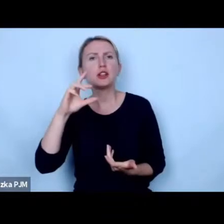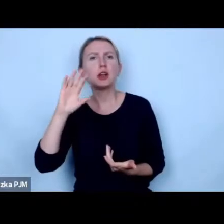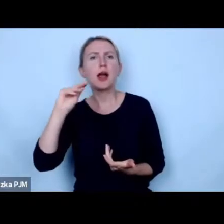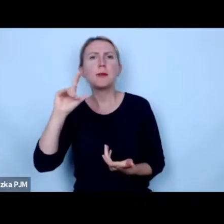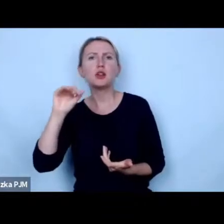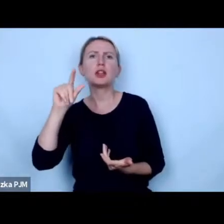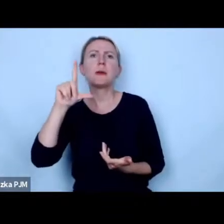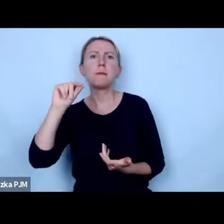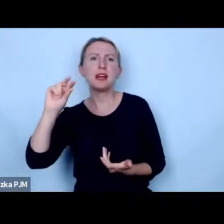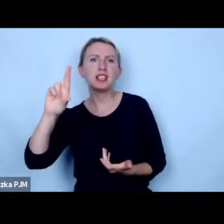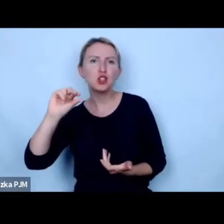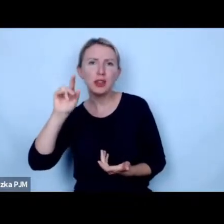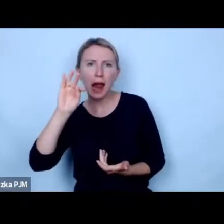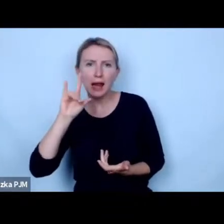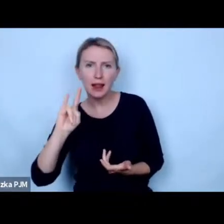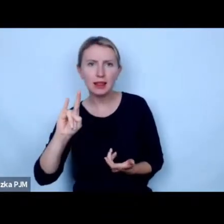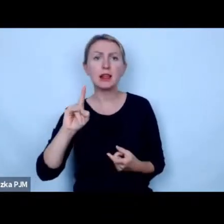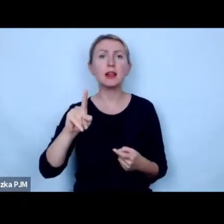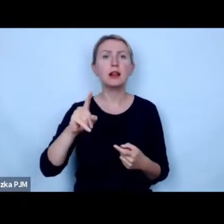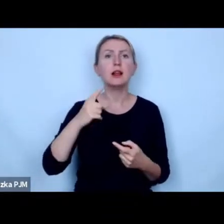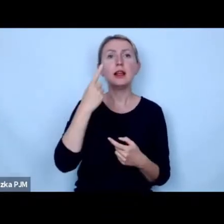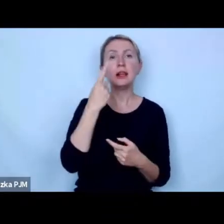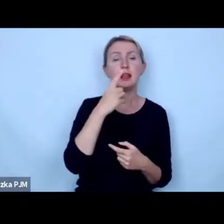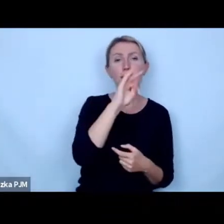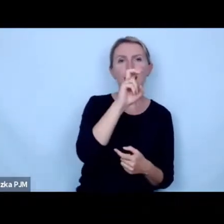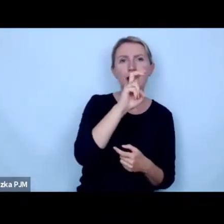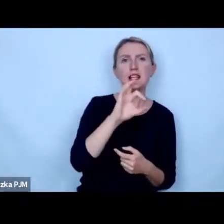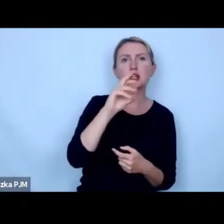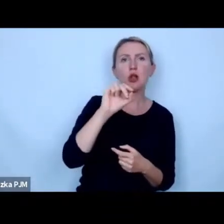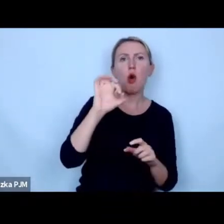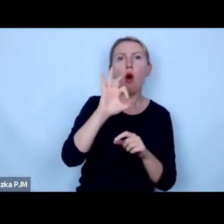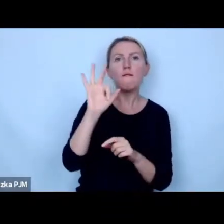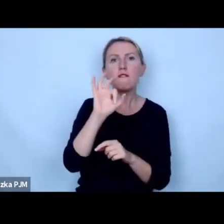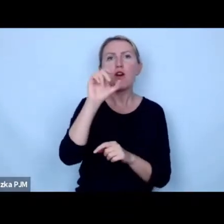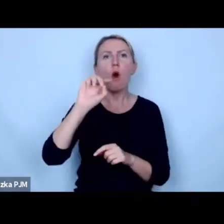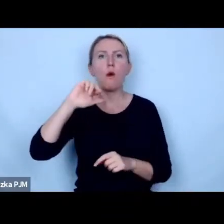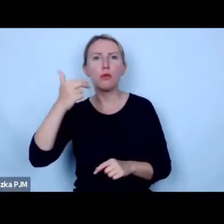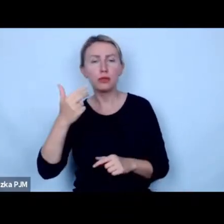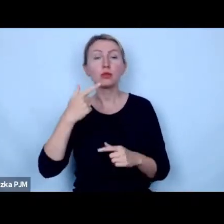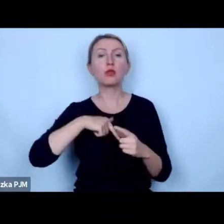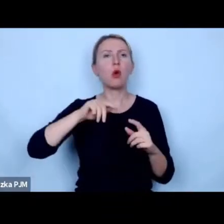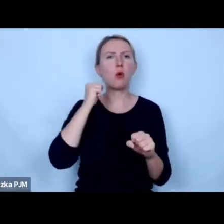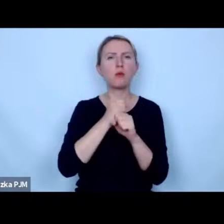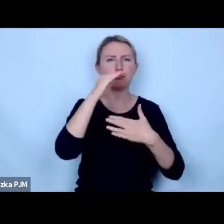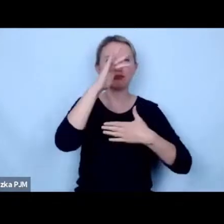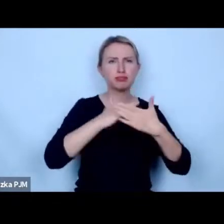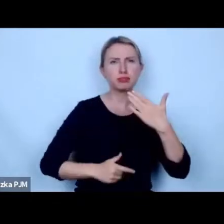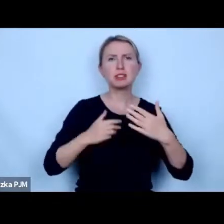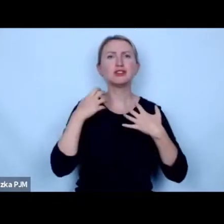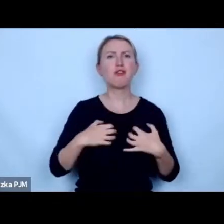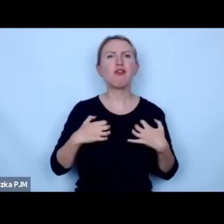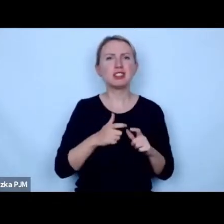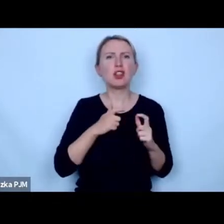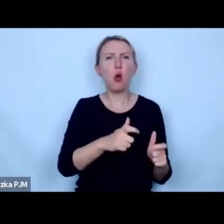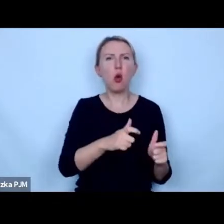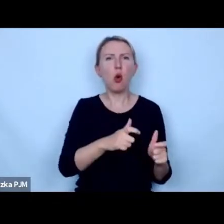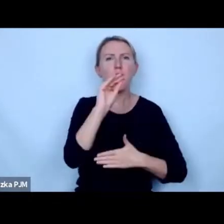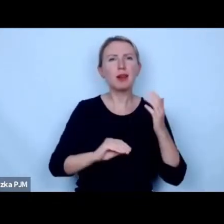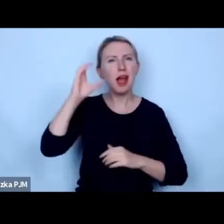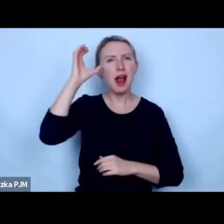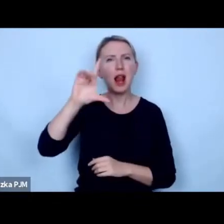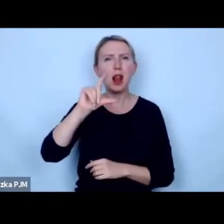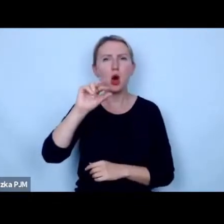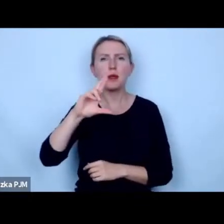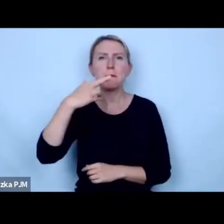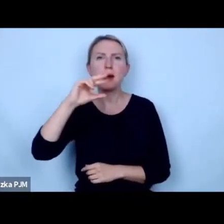and personality czy the psychology of chaos to obszerne opracowania na temat zwierząt zwanych hodowlanymi napisane przez